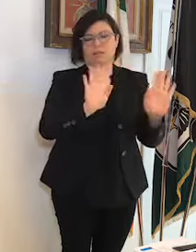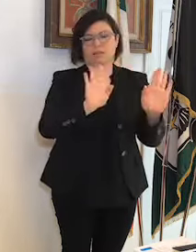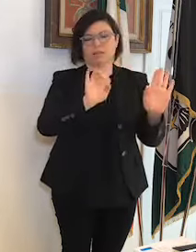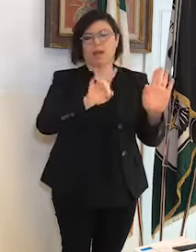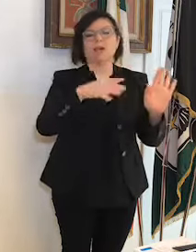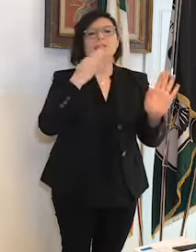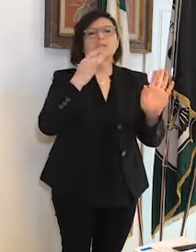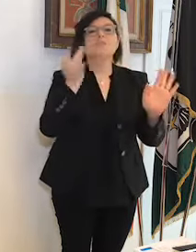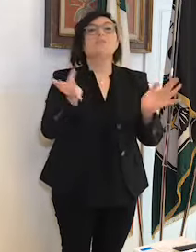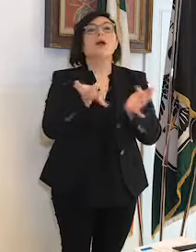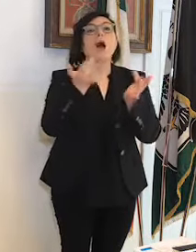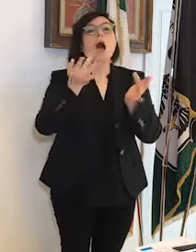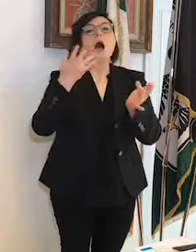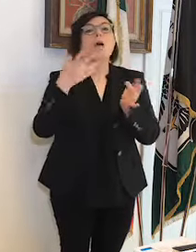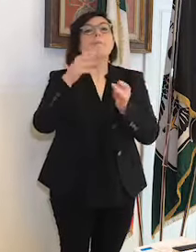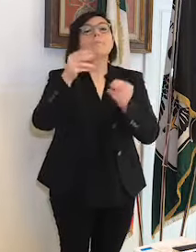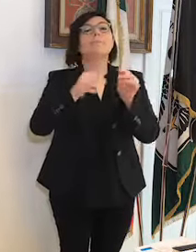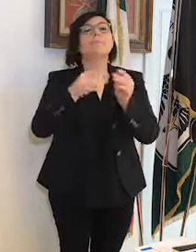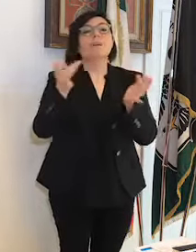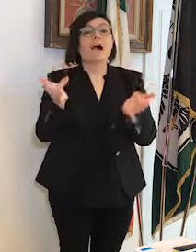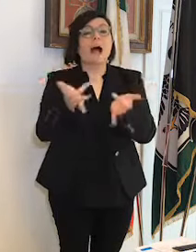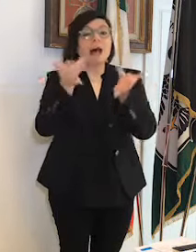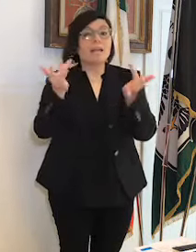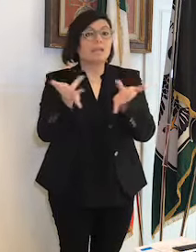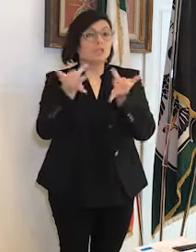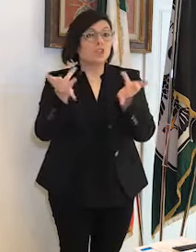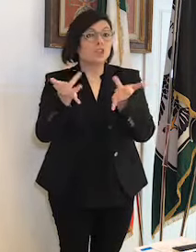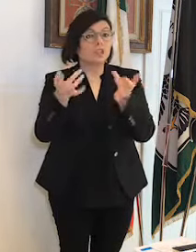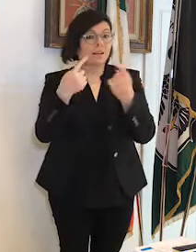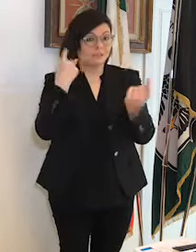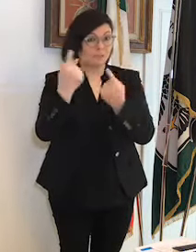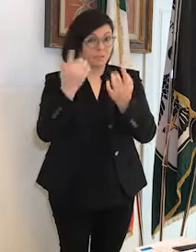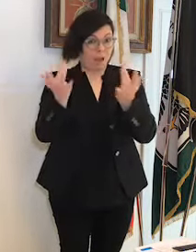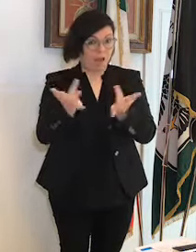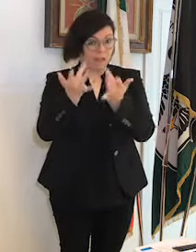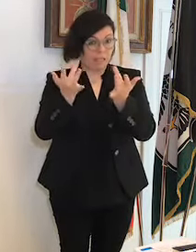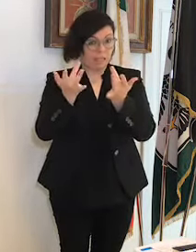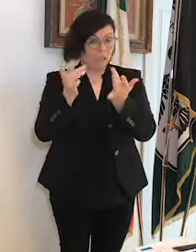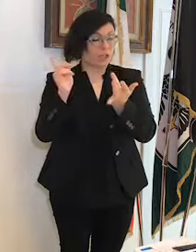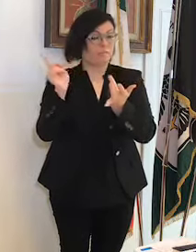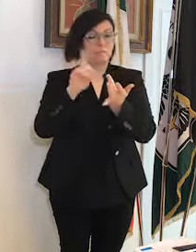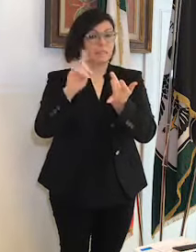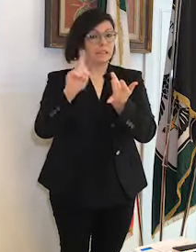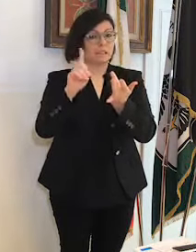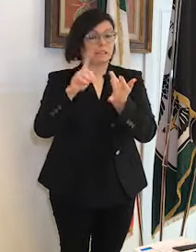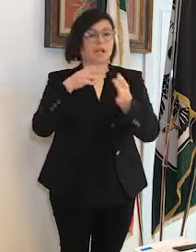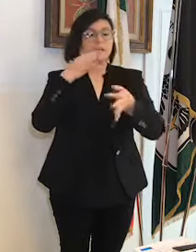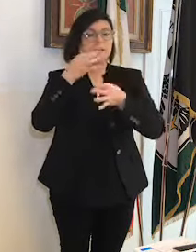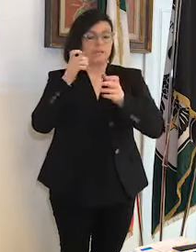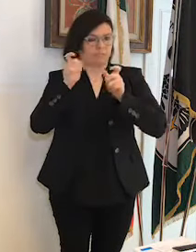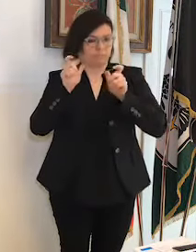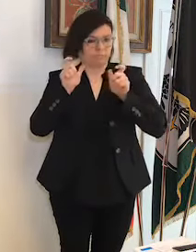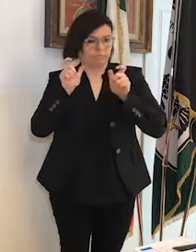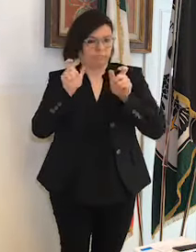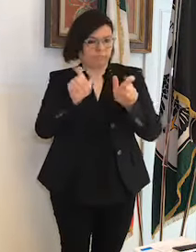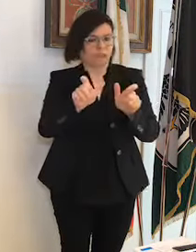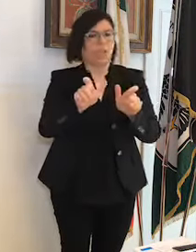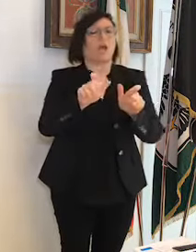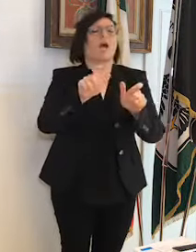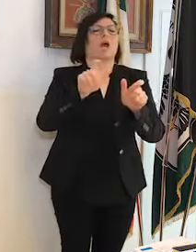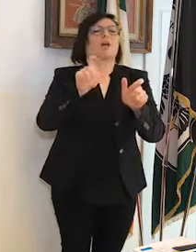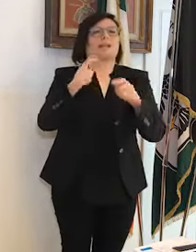misure non deve passare il concetto che eh il fatto del contenimento del contagio dell